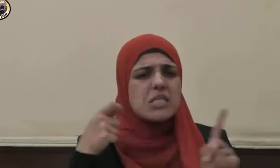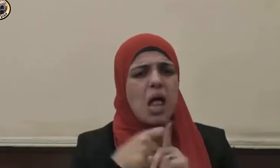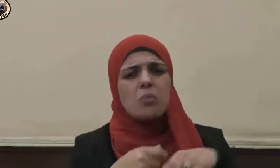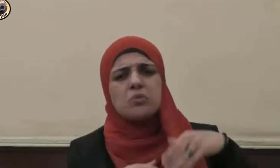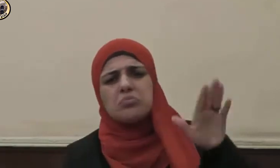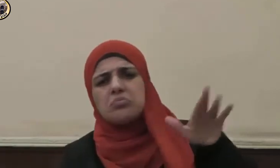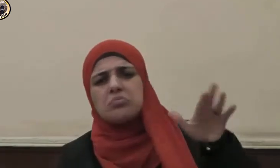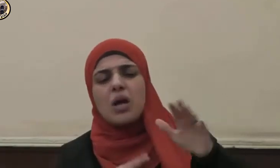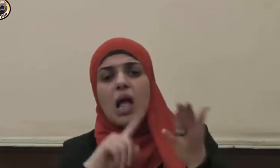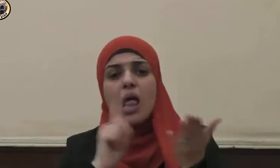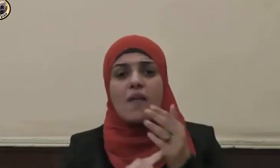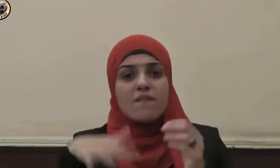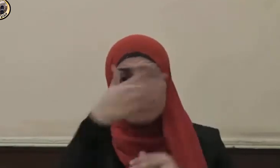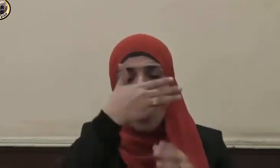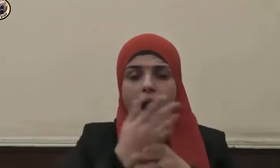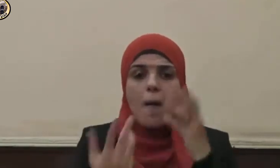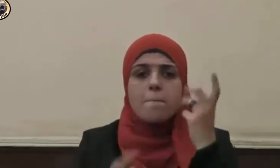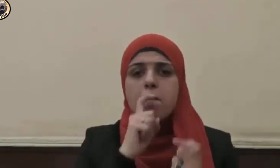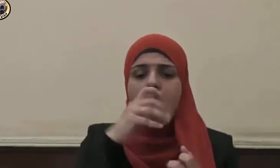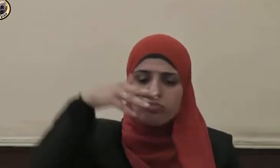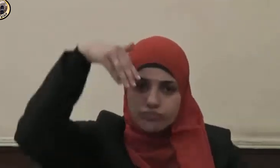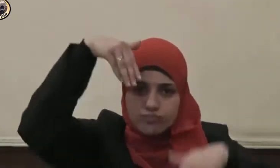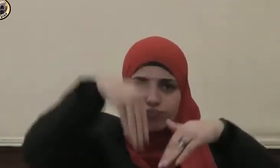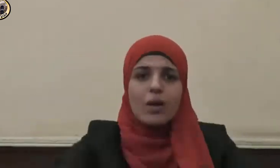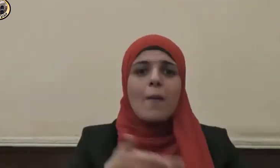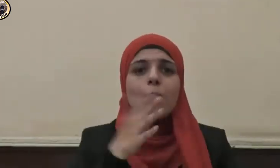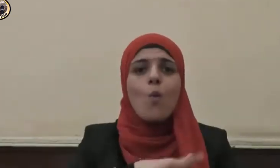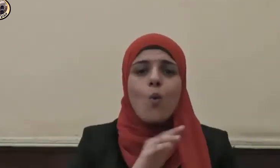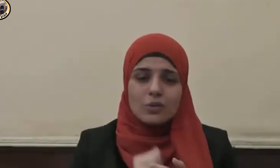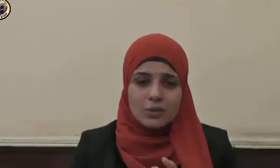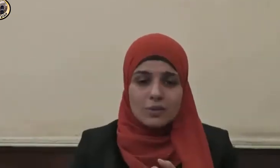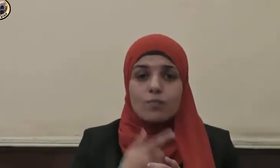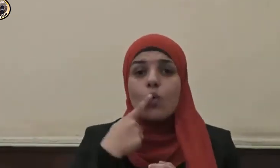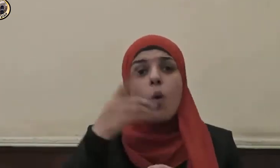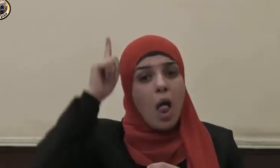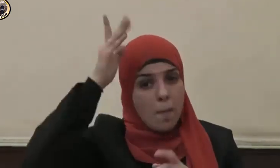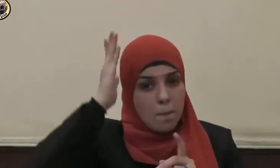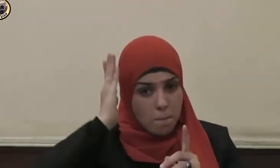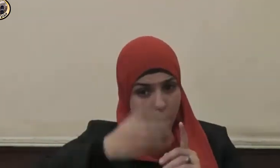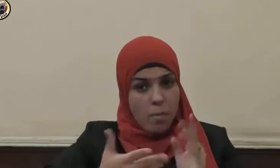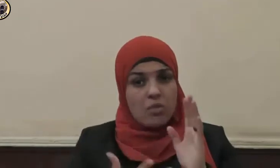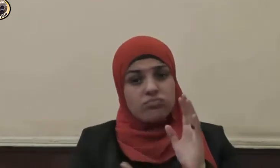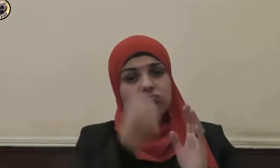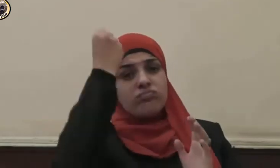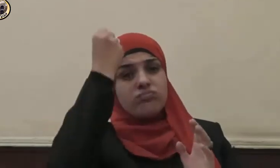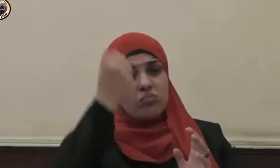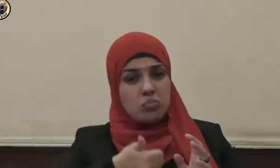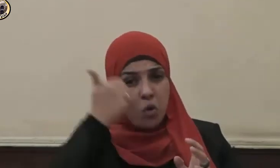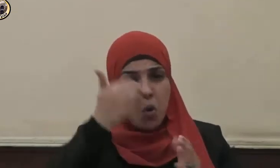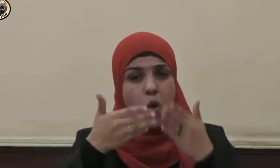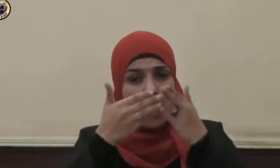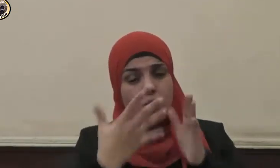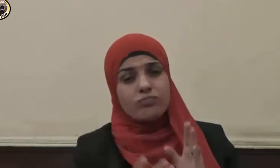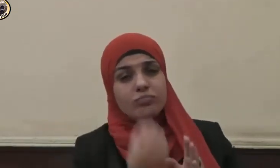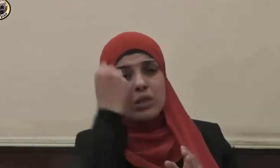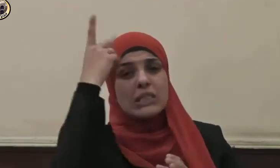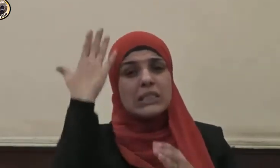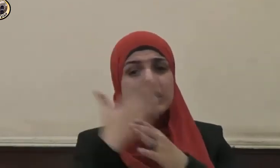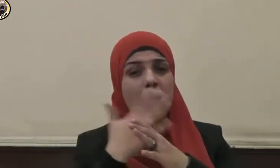إنهم مغرقون وكان يمكن أن ينجيه الله تعالى بقدرته بلا سبب